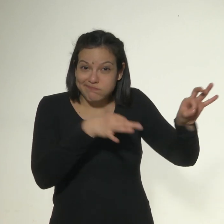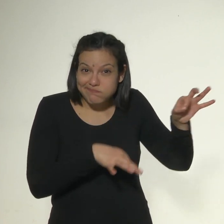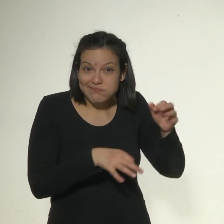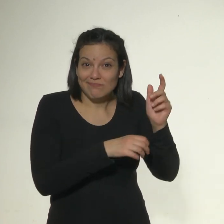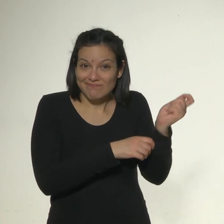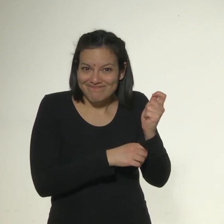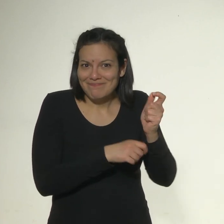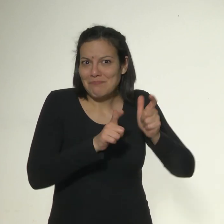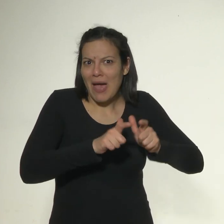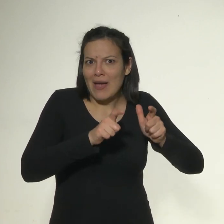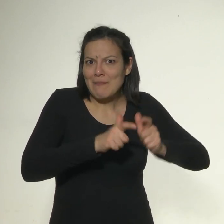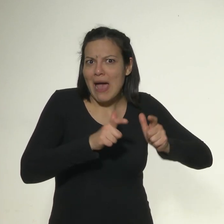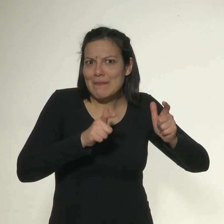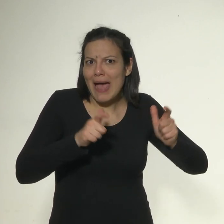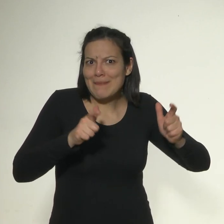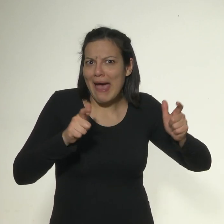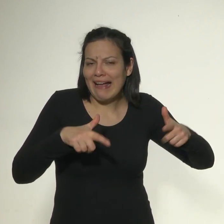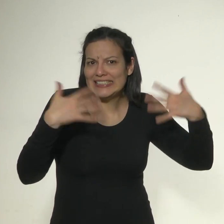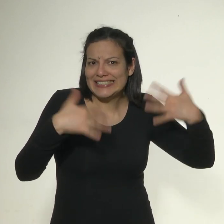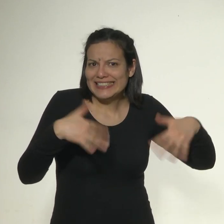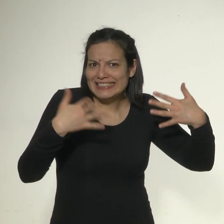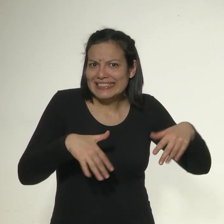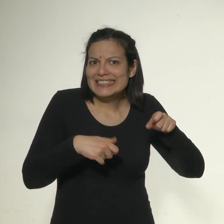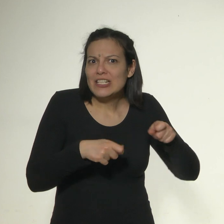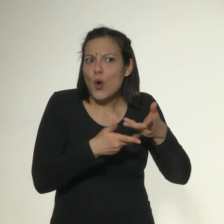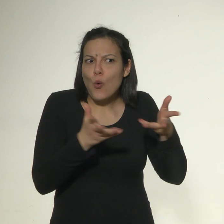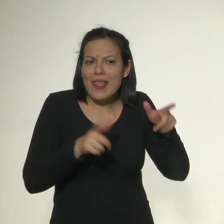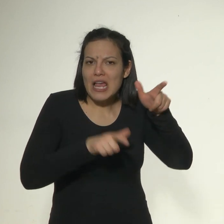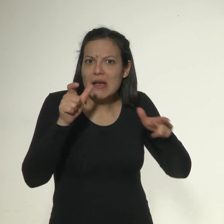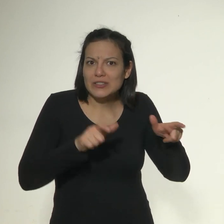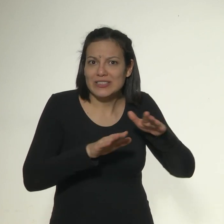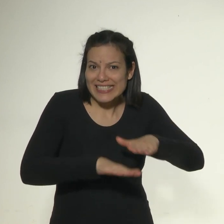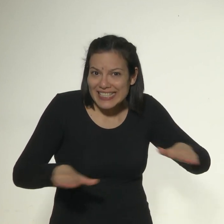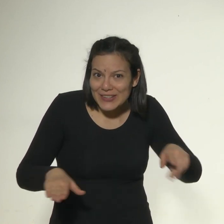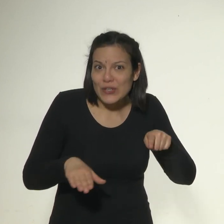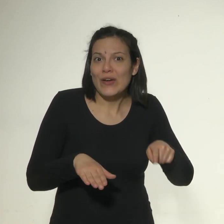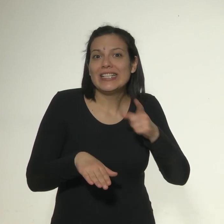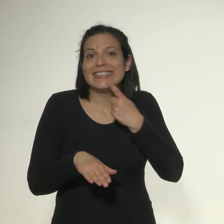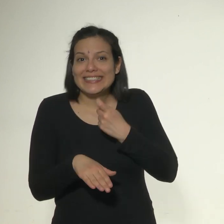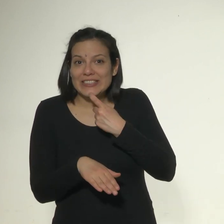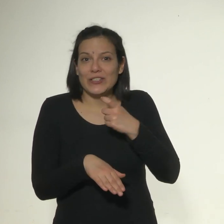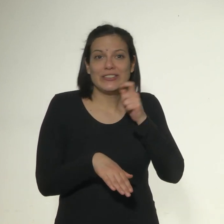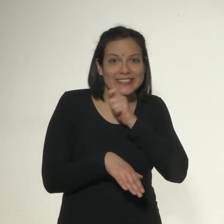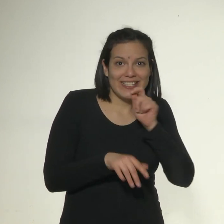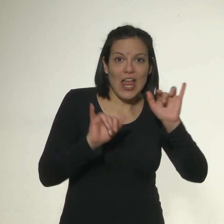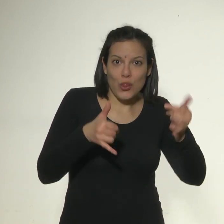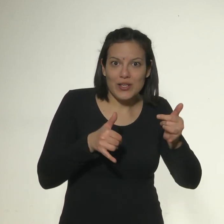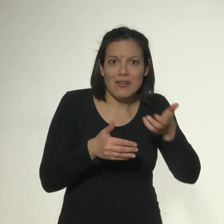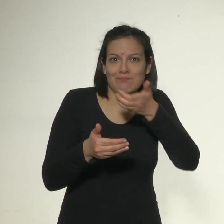ascenso y es abrumadora la cantidad de casos de captación de niños, niñas y